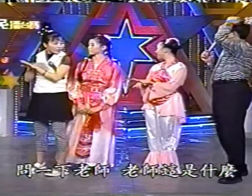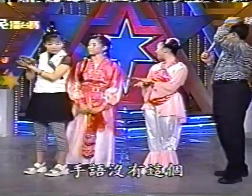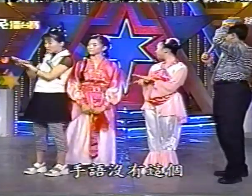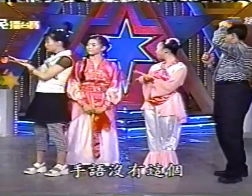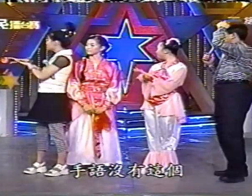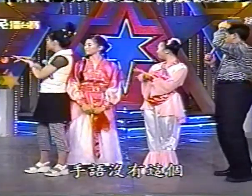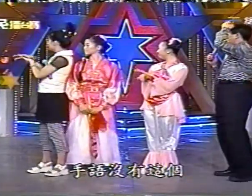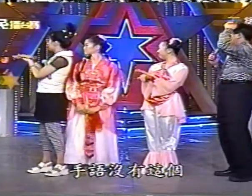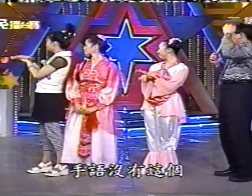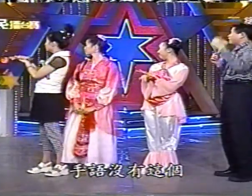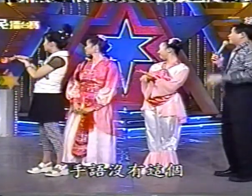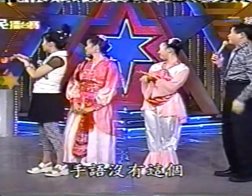抽語沒有這個